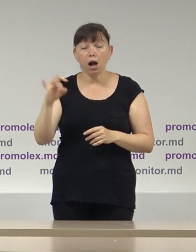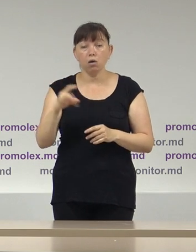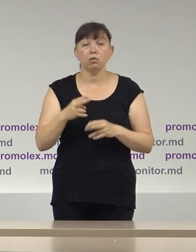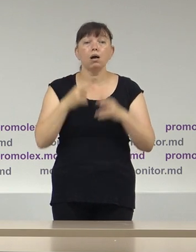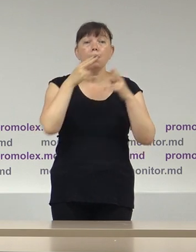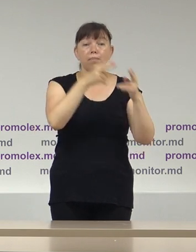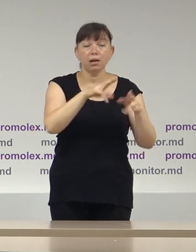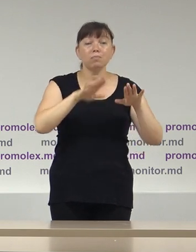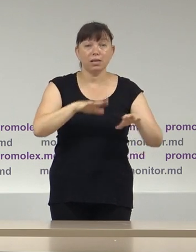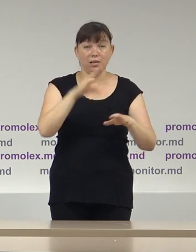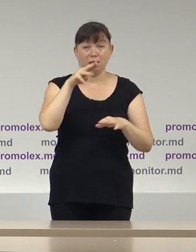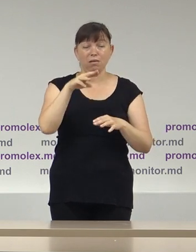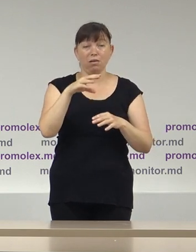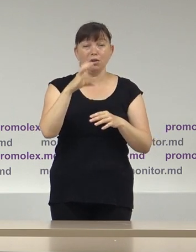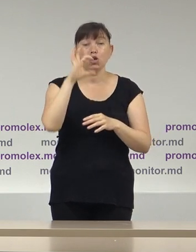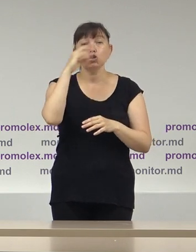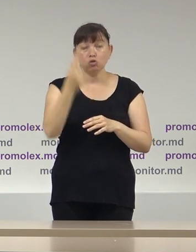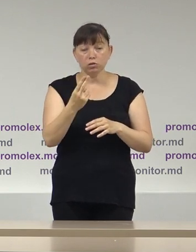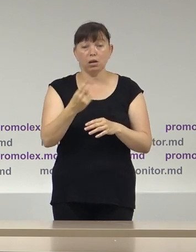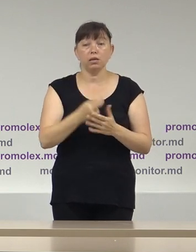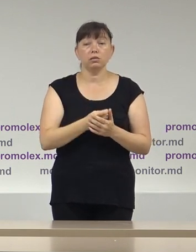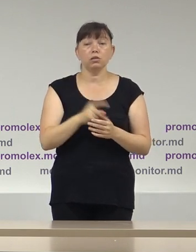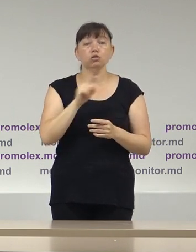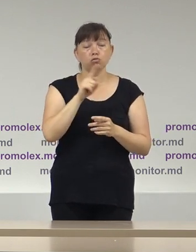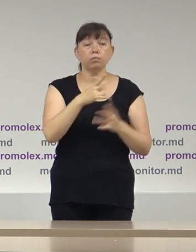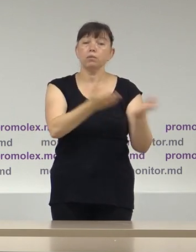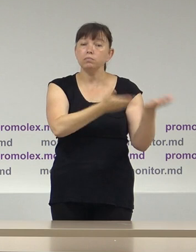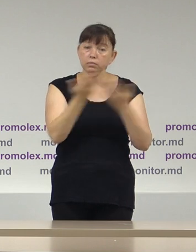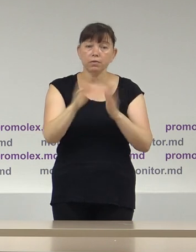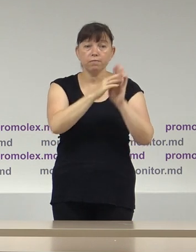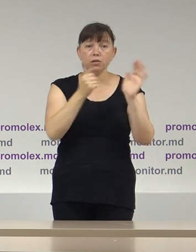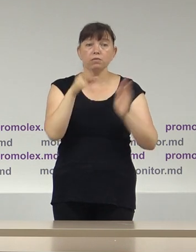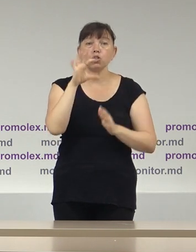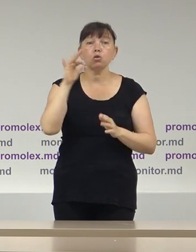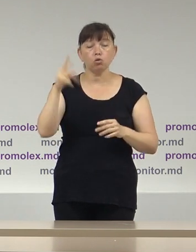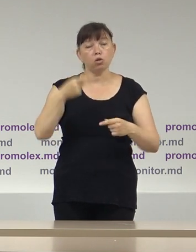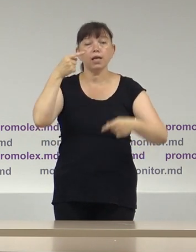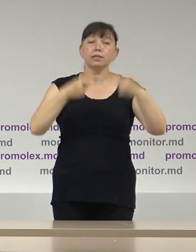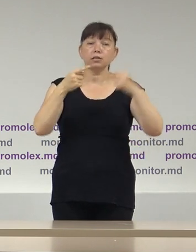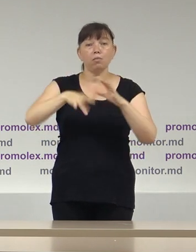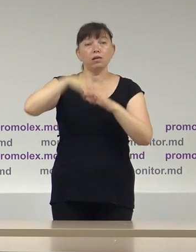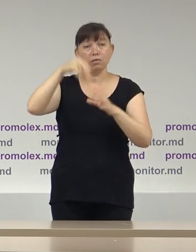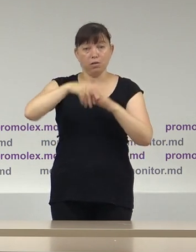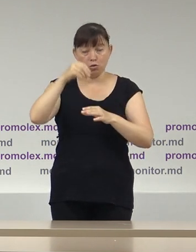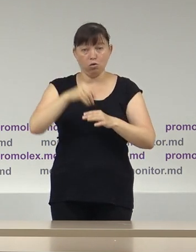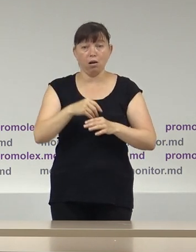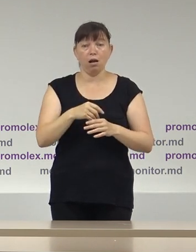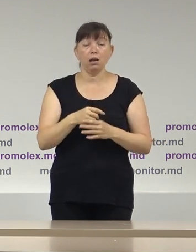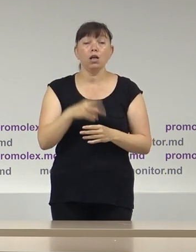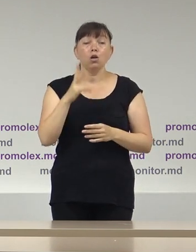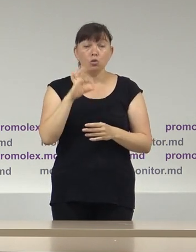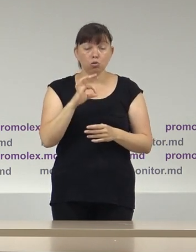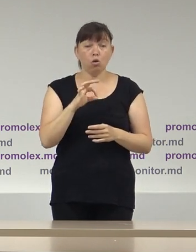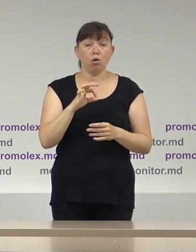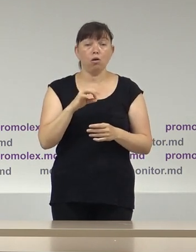deplăsat la sediul PSRM cu scopul declarat de a-l invita Igor Dodon la dezbatere electorale. Totuși, pentru a